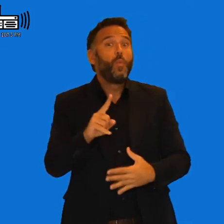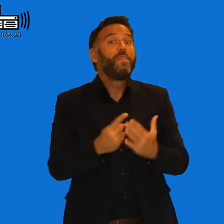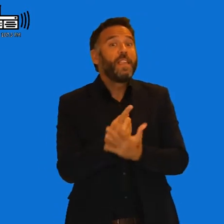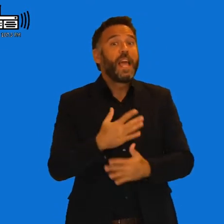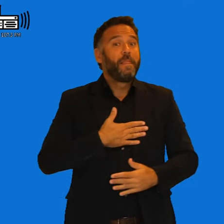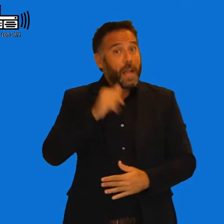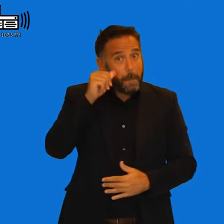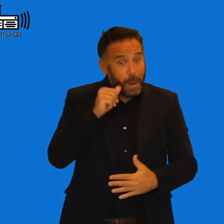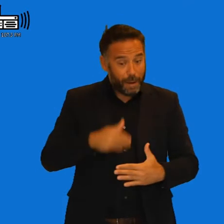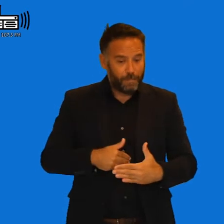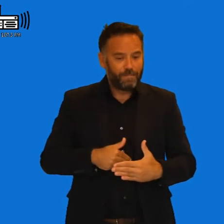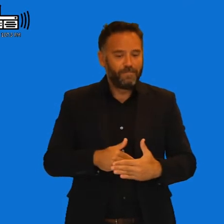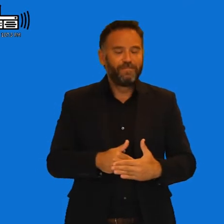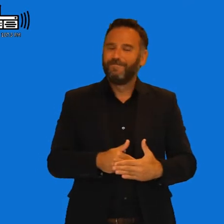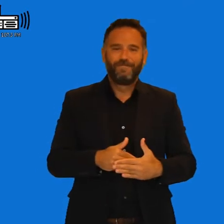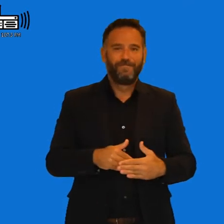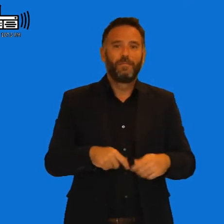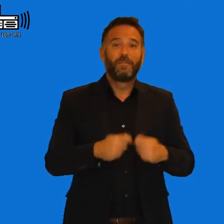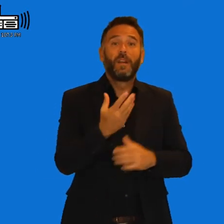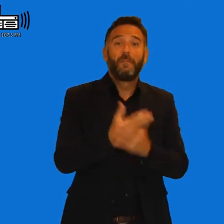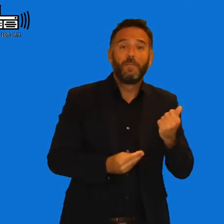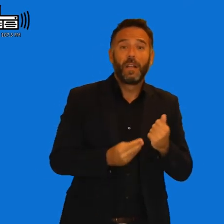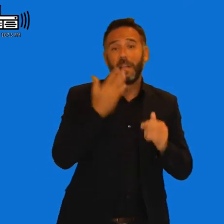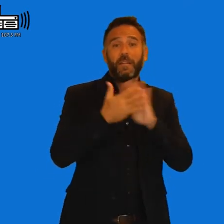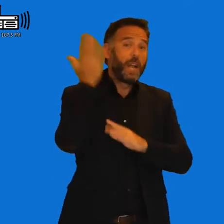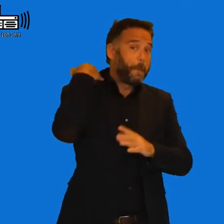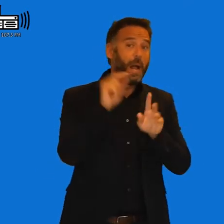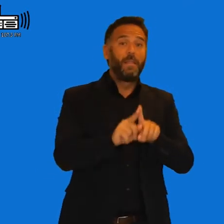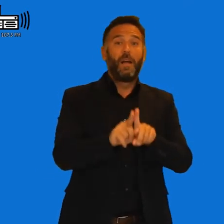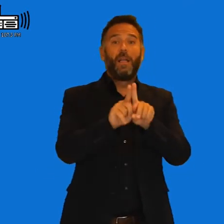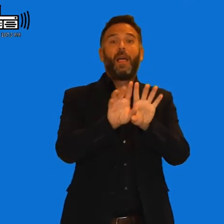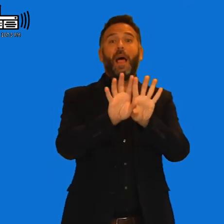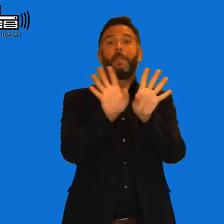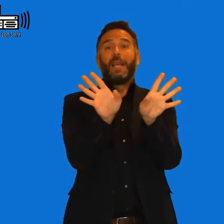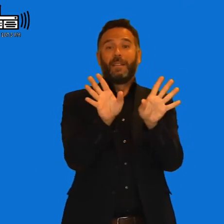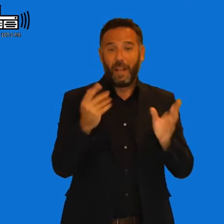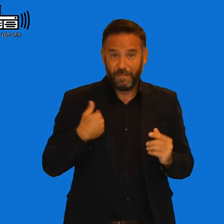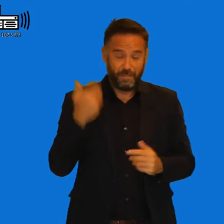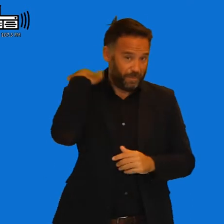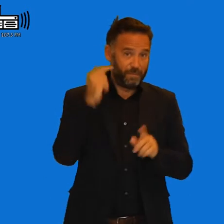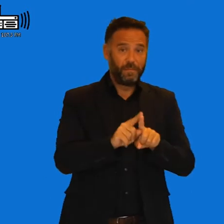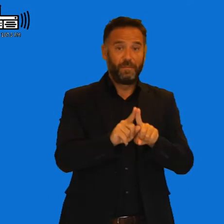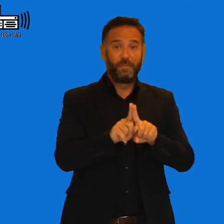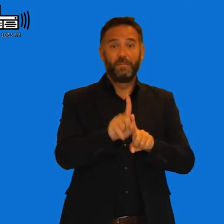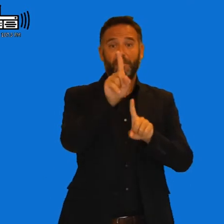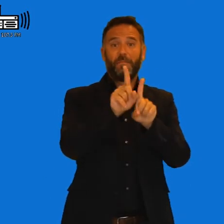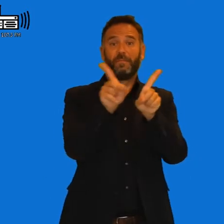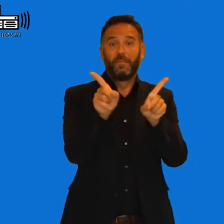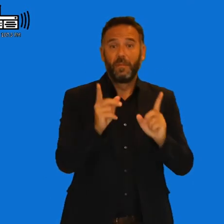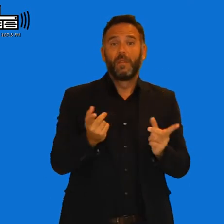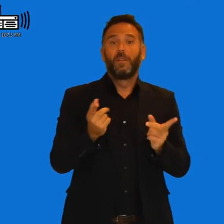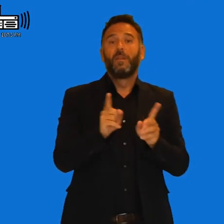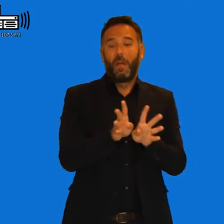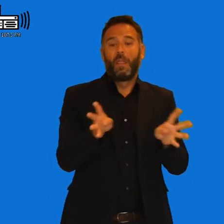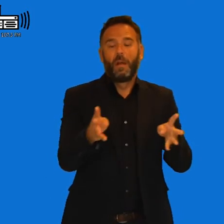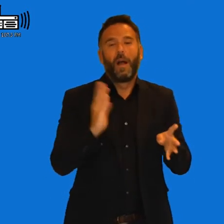del tubo neural ¿No? Y en definitiva es nacer con la espalda abierta y y tener que cerrar y y llevarse varias raíces nerviosas con ello